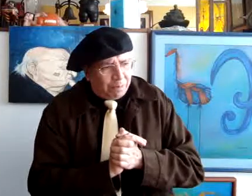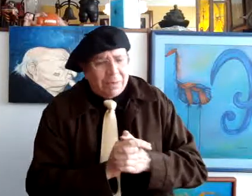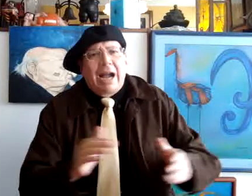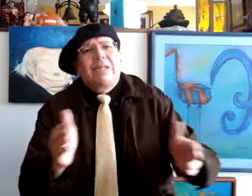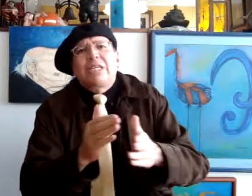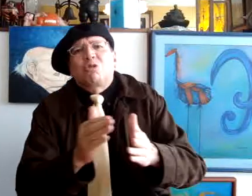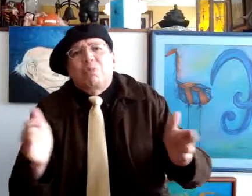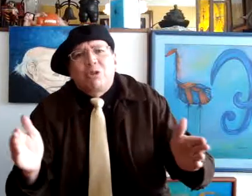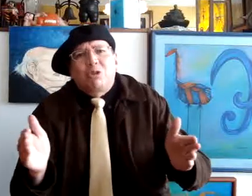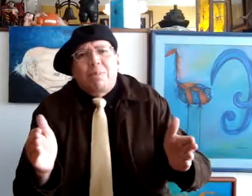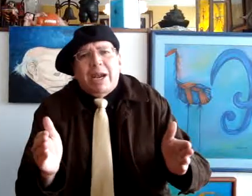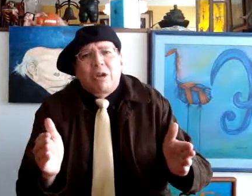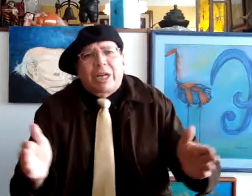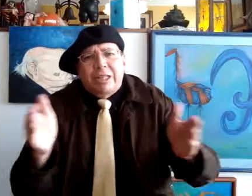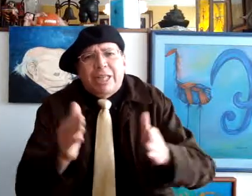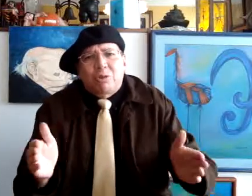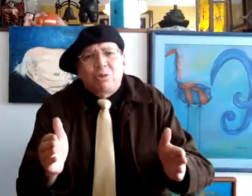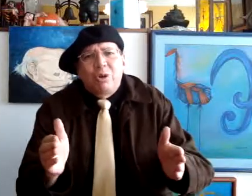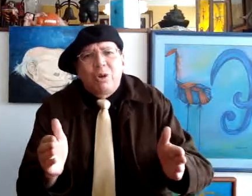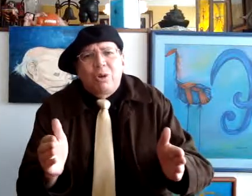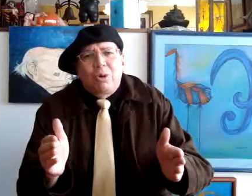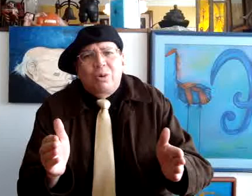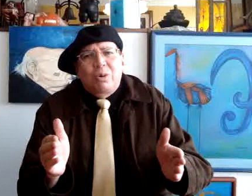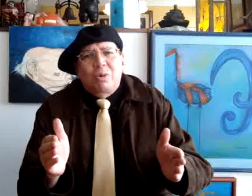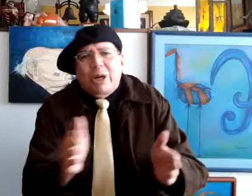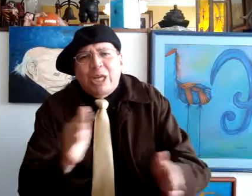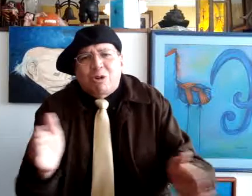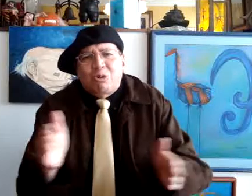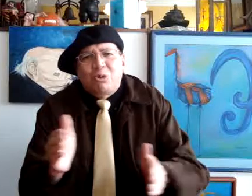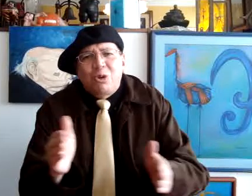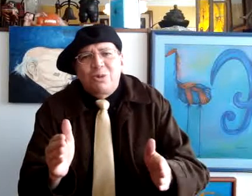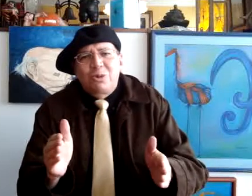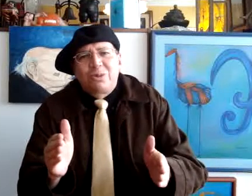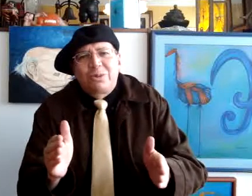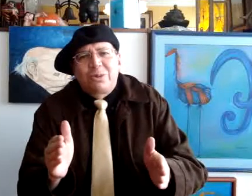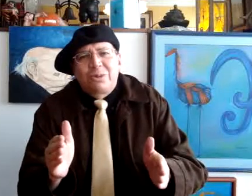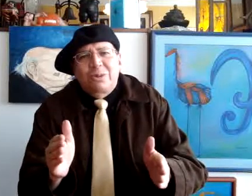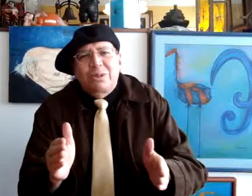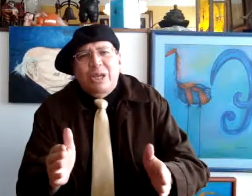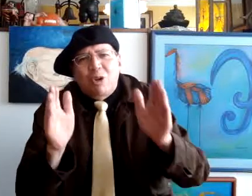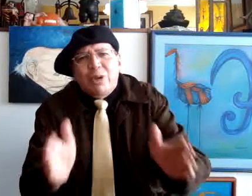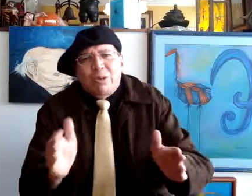A veces sospecho que para los arquitectos cualquier construcción es lo mismo.